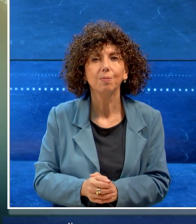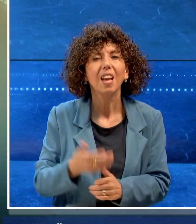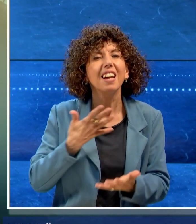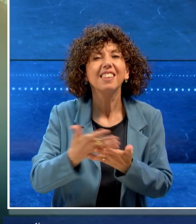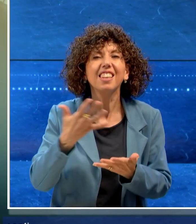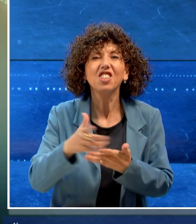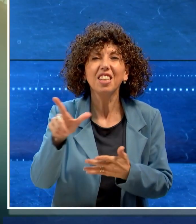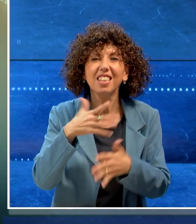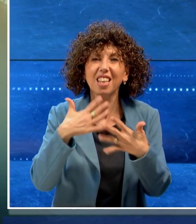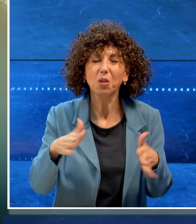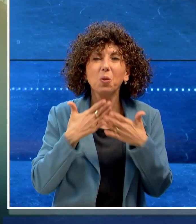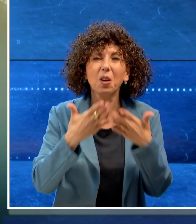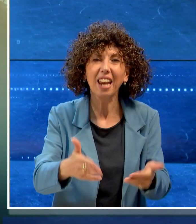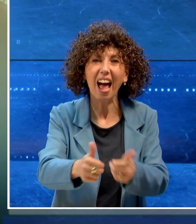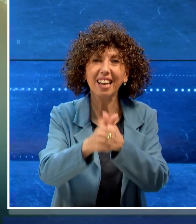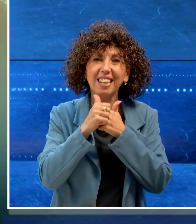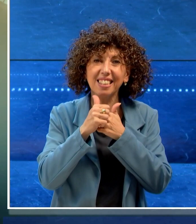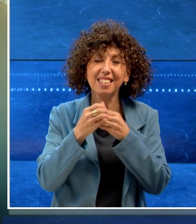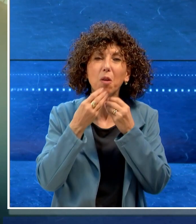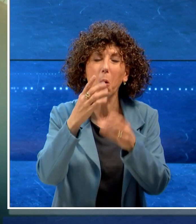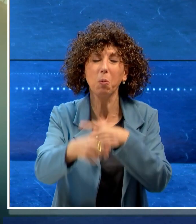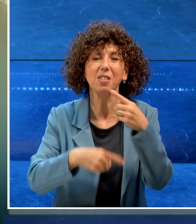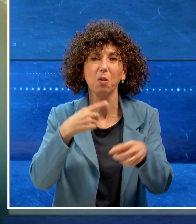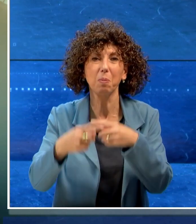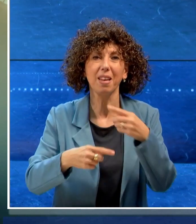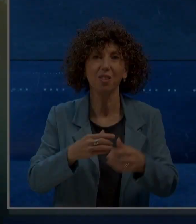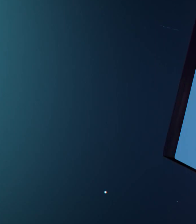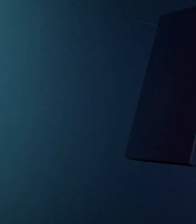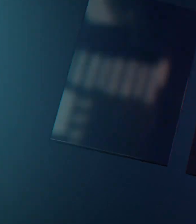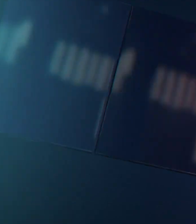E con il TG di Settutto, grazie per averci seguito. Buon proseguimento.